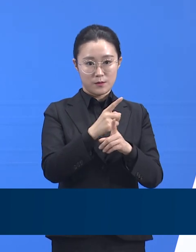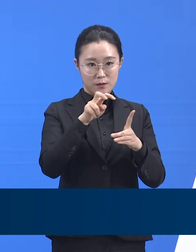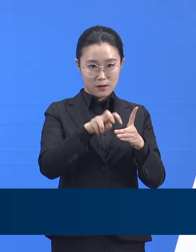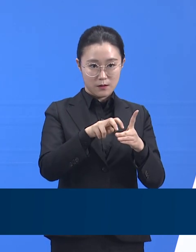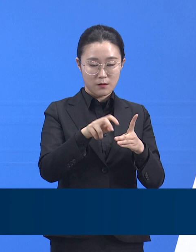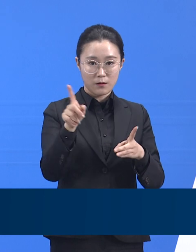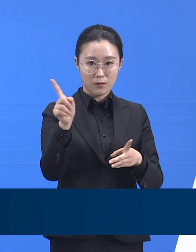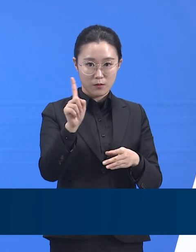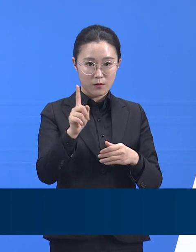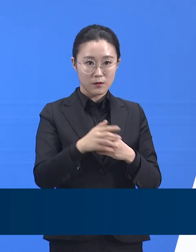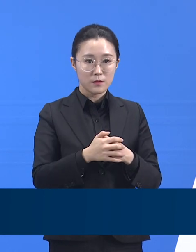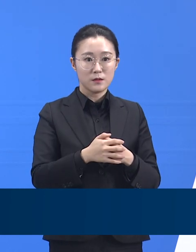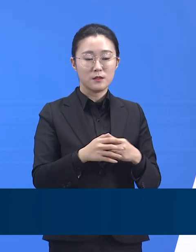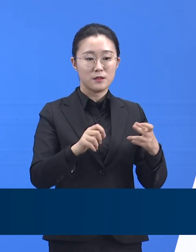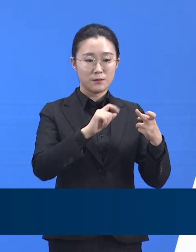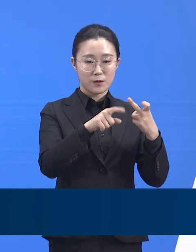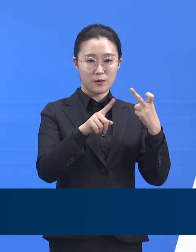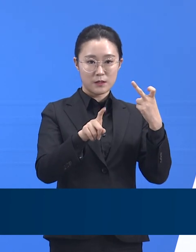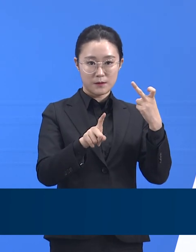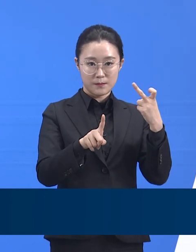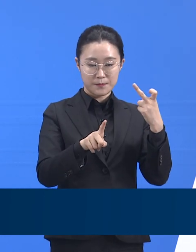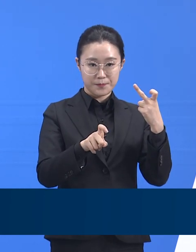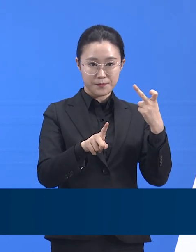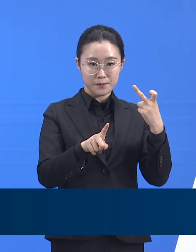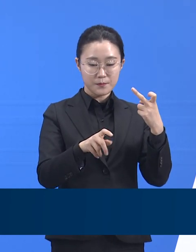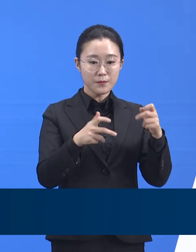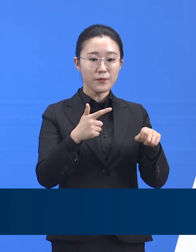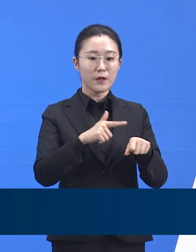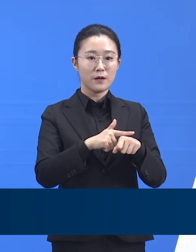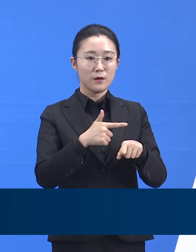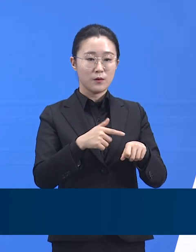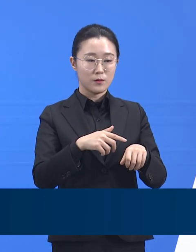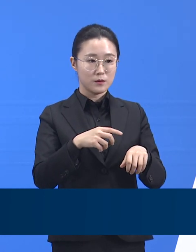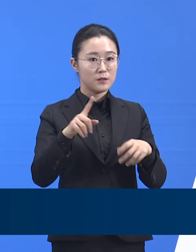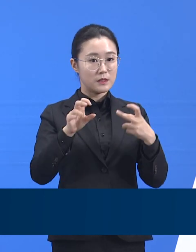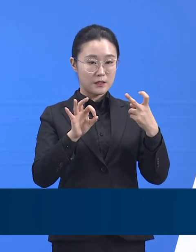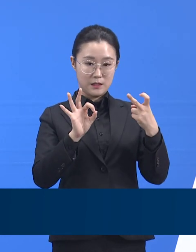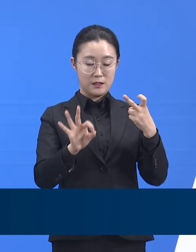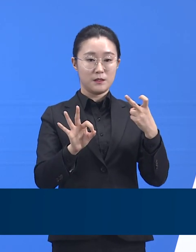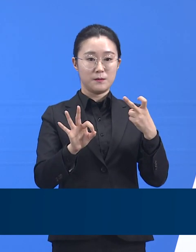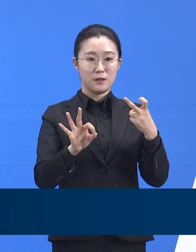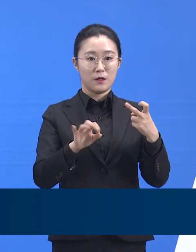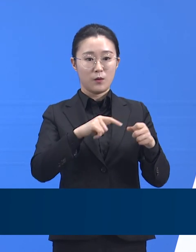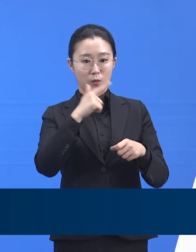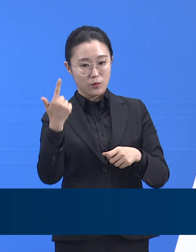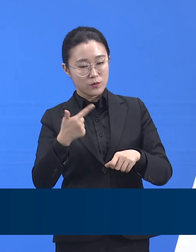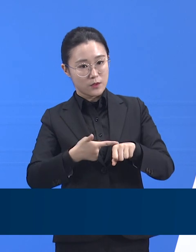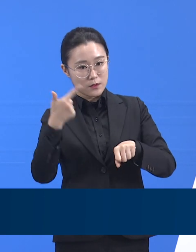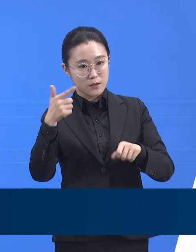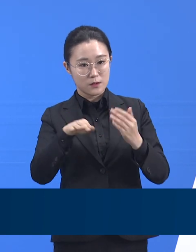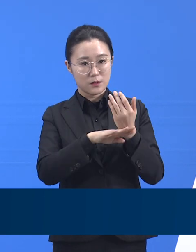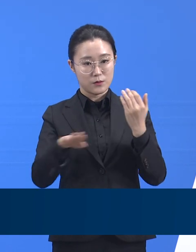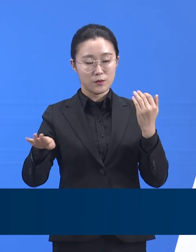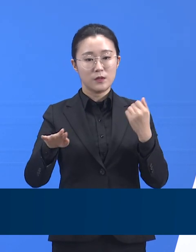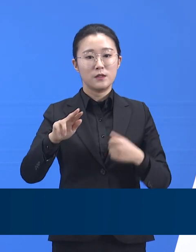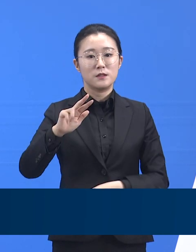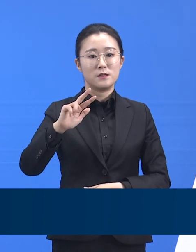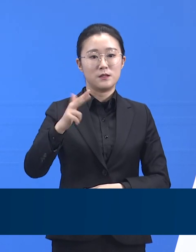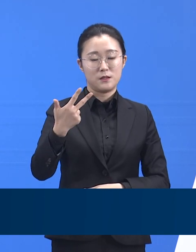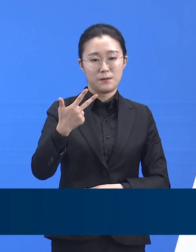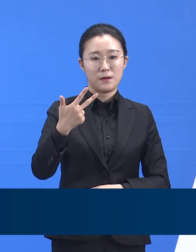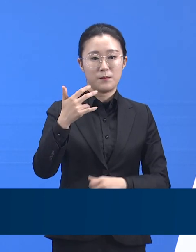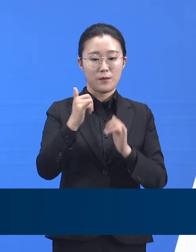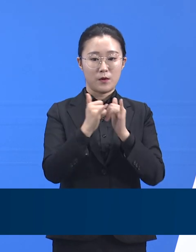10일 18시 기준 762명이 입소하고 있습니다. 금일 경기도